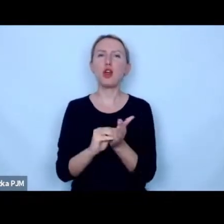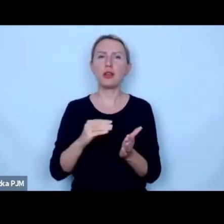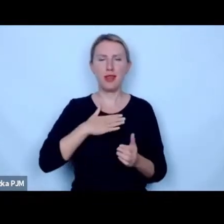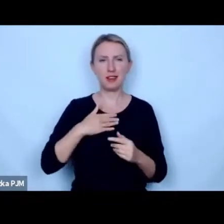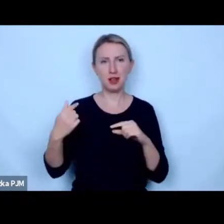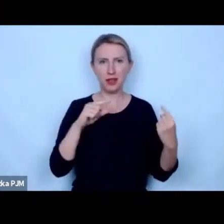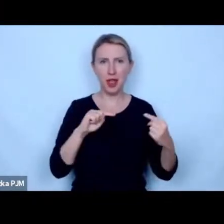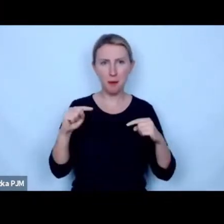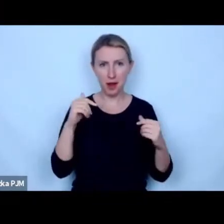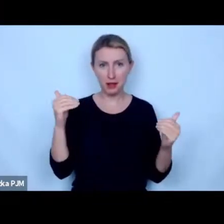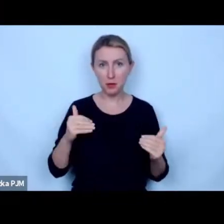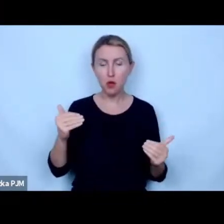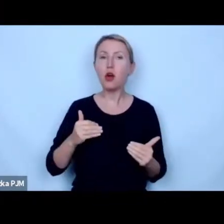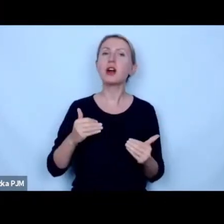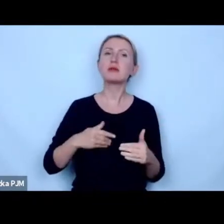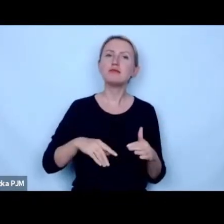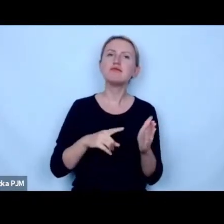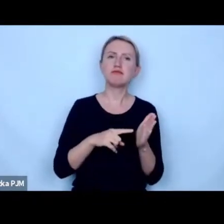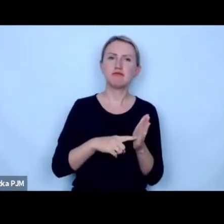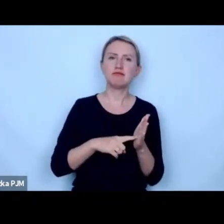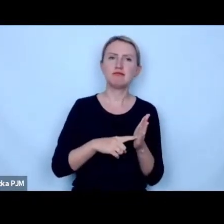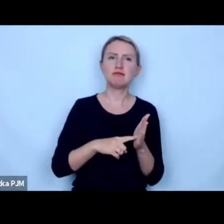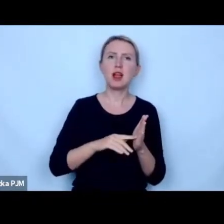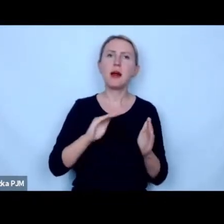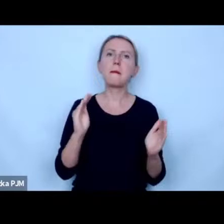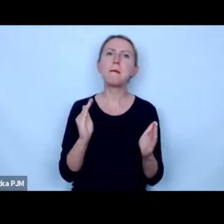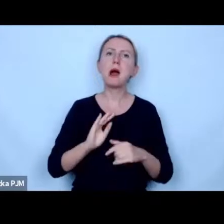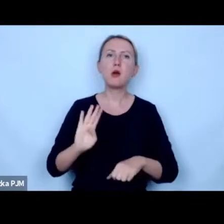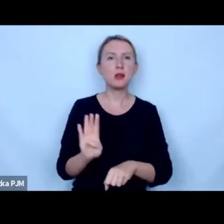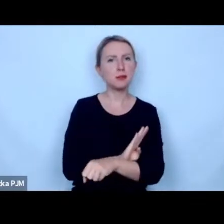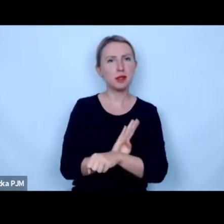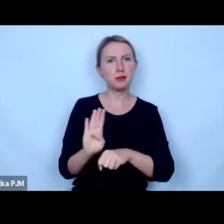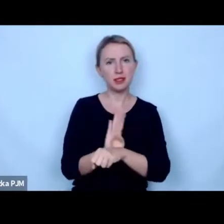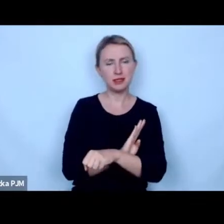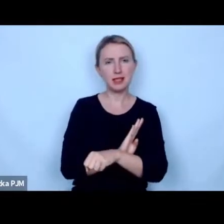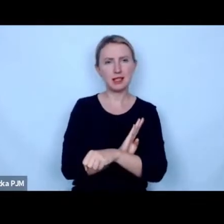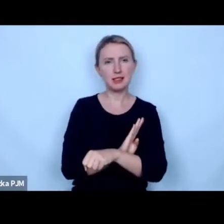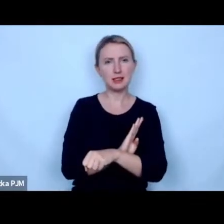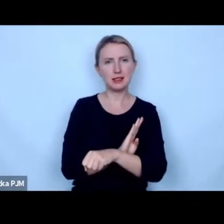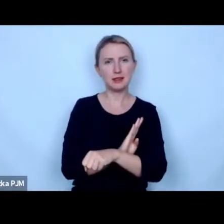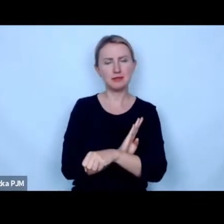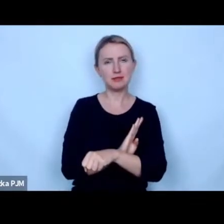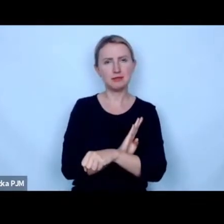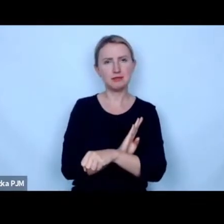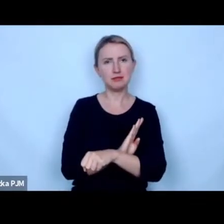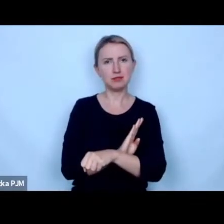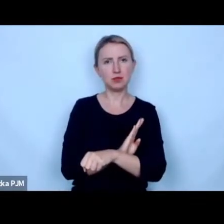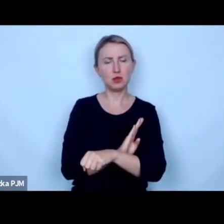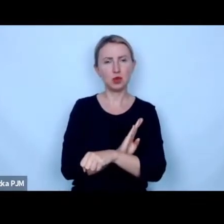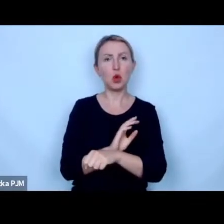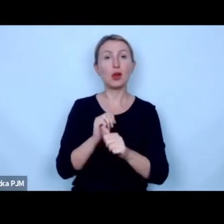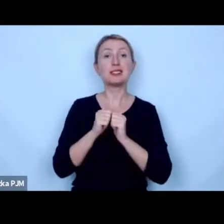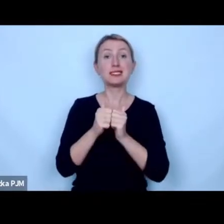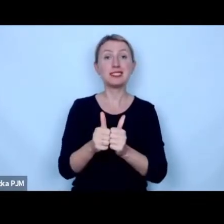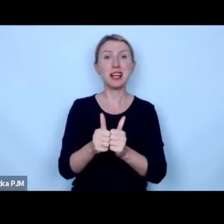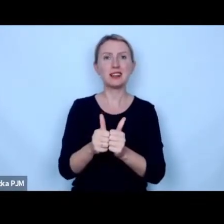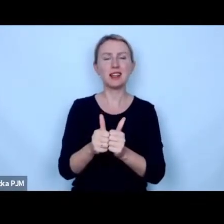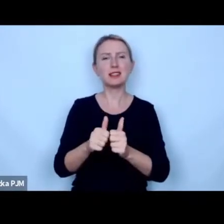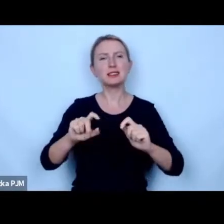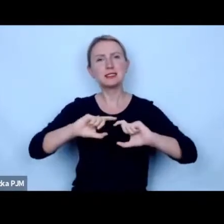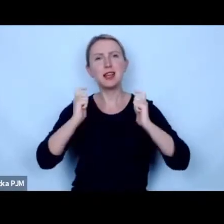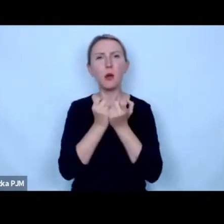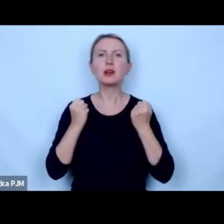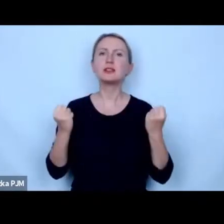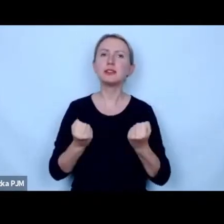debaty to jest właśnie perspektywa małego biznesu który ma w sumie nie tyle za zadanie co przez całą swoją